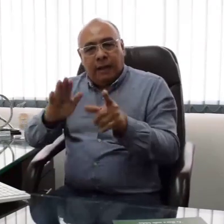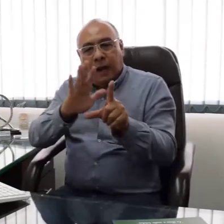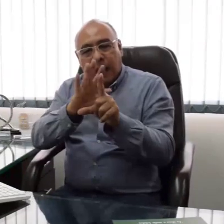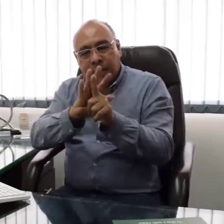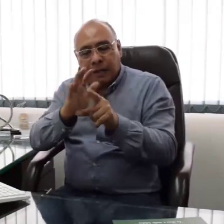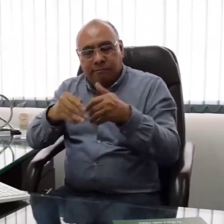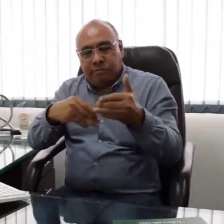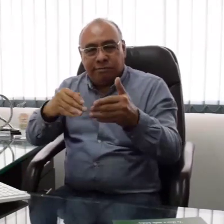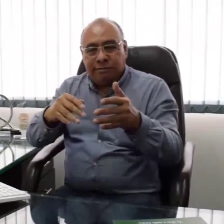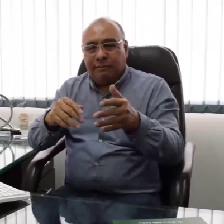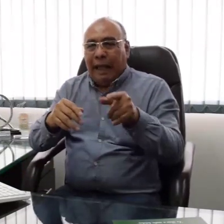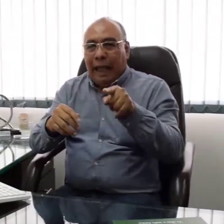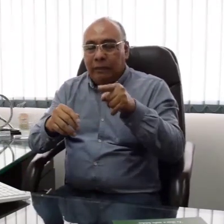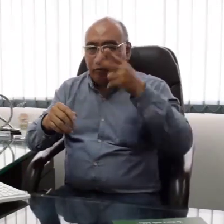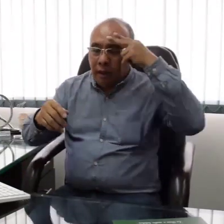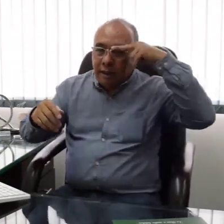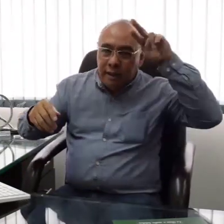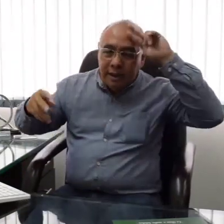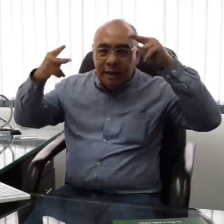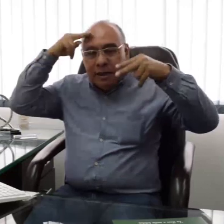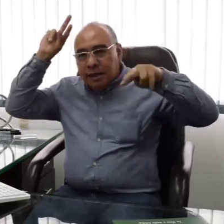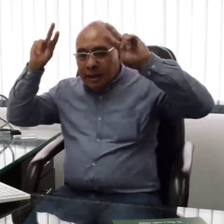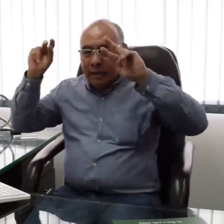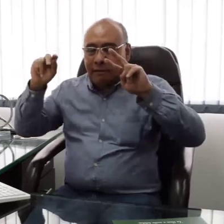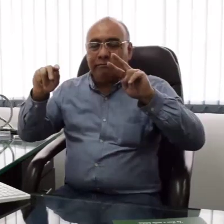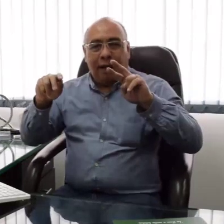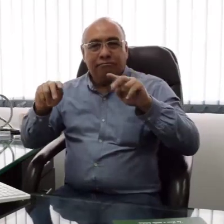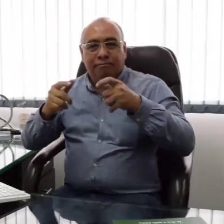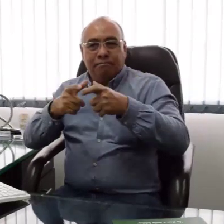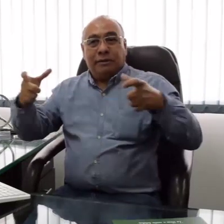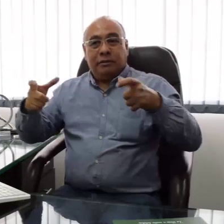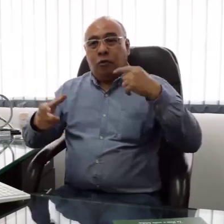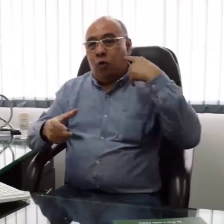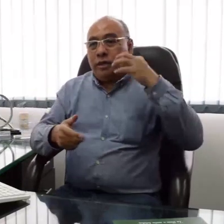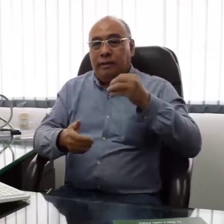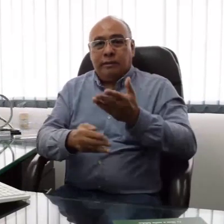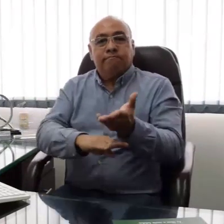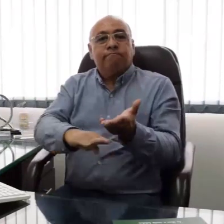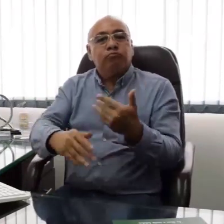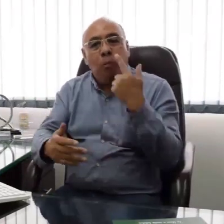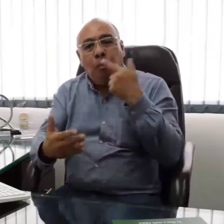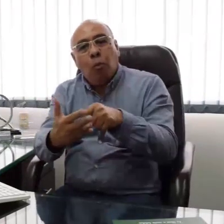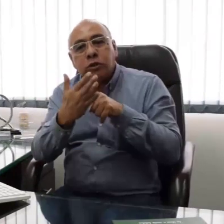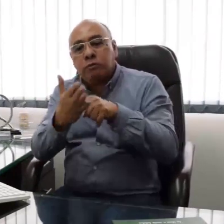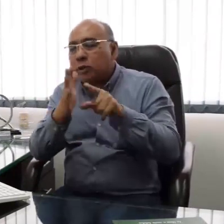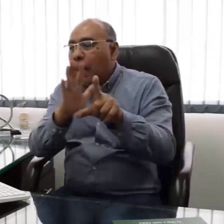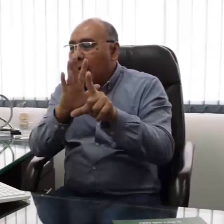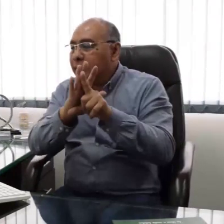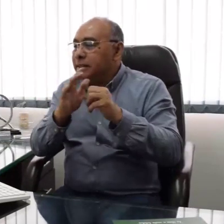exigir según la ley que las personas oyentes no enseñen esta lengua. Esto ha llevado a interpretaciones subjetivas frente a este tema. La mayoría de los oyentes en este